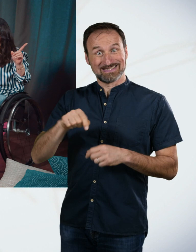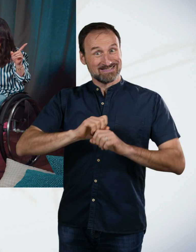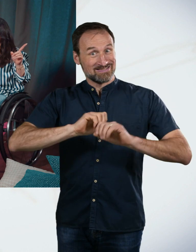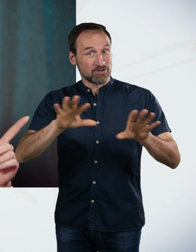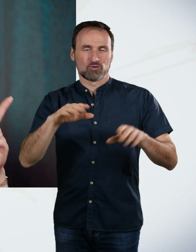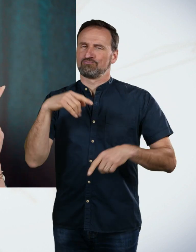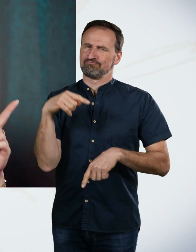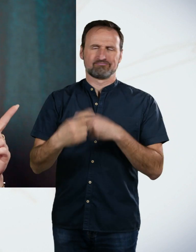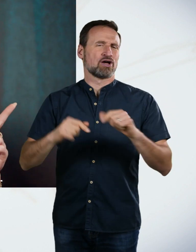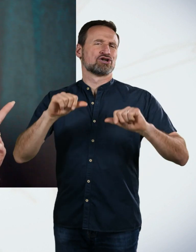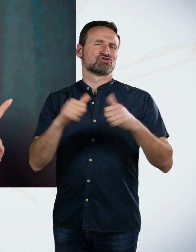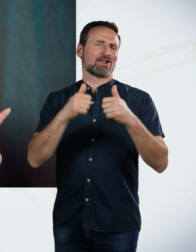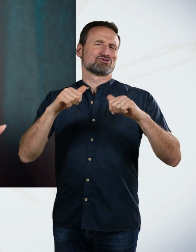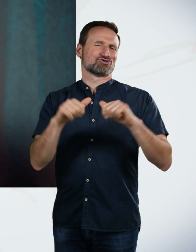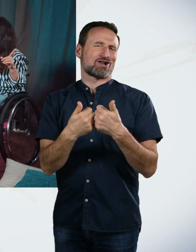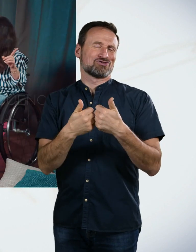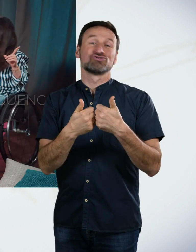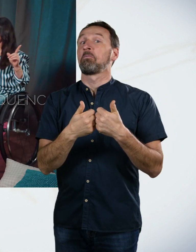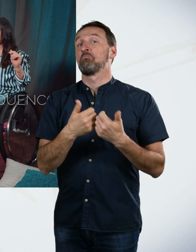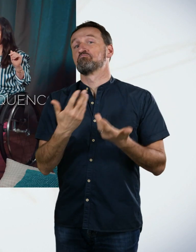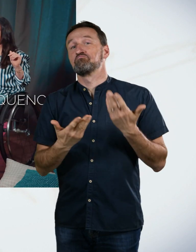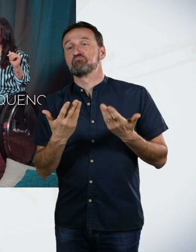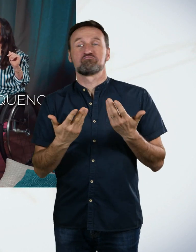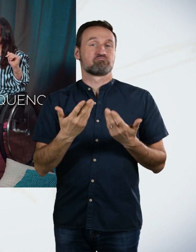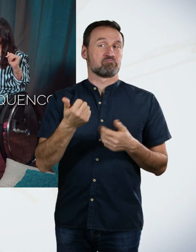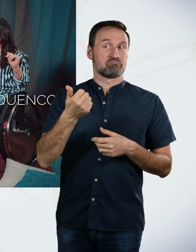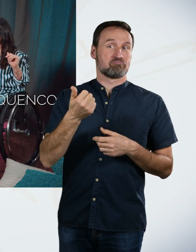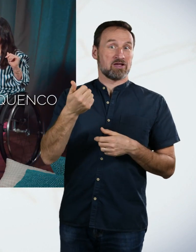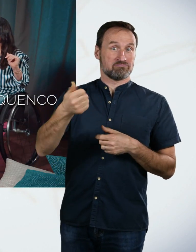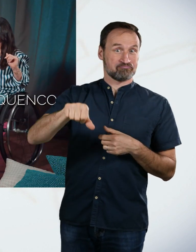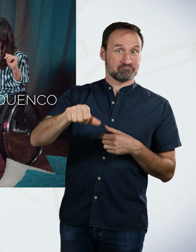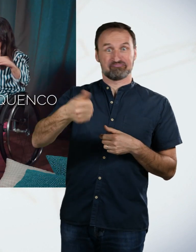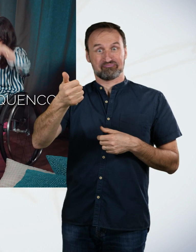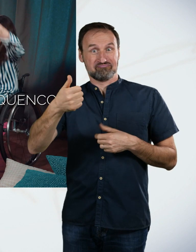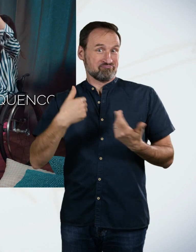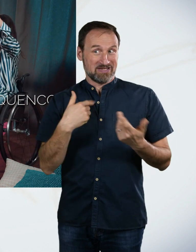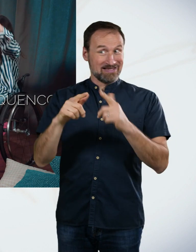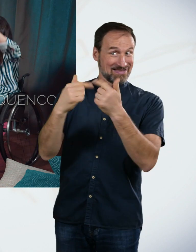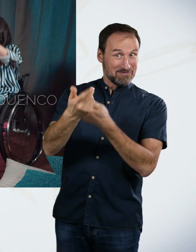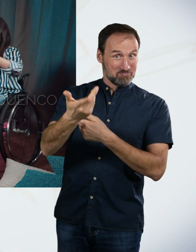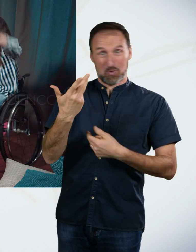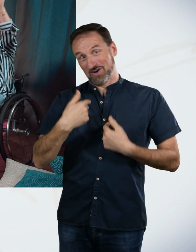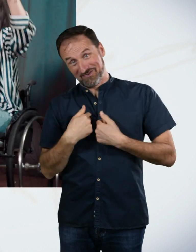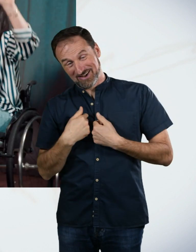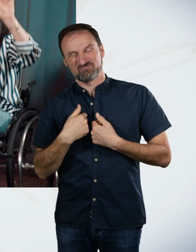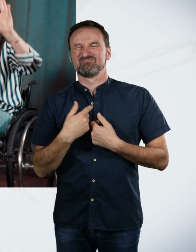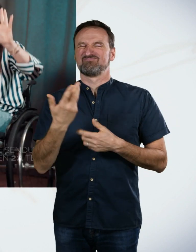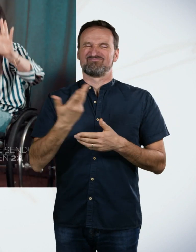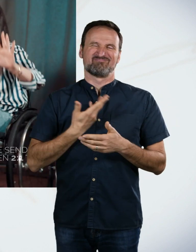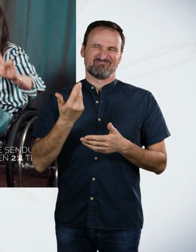und je nachdem wer verliert, ob das Team oder wir, bekommt eine Bestrafung. Ist gut. Ist gut. Und heute ist es